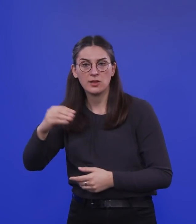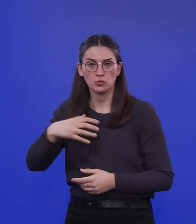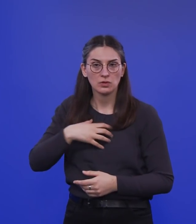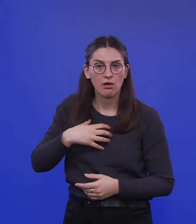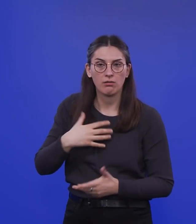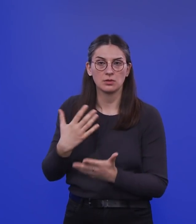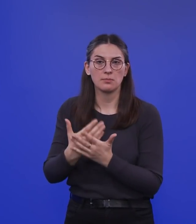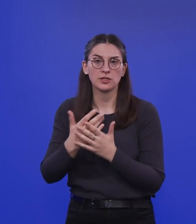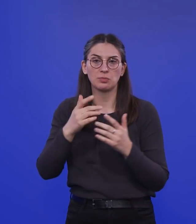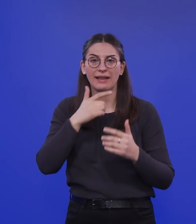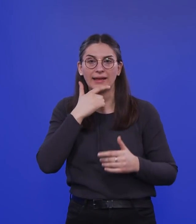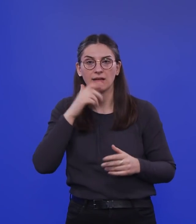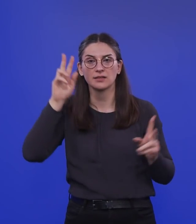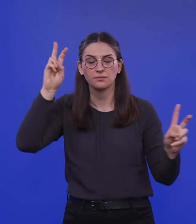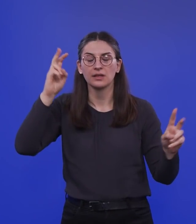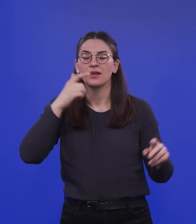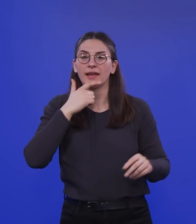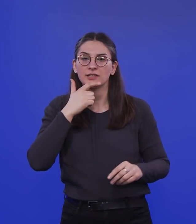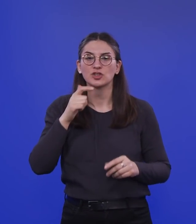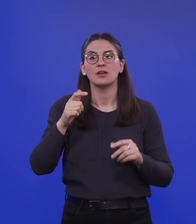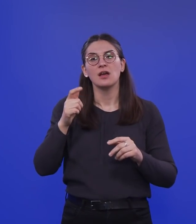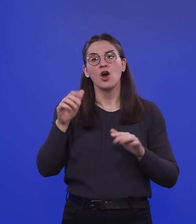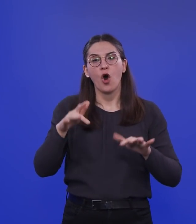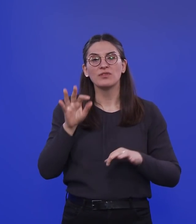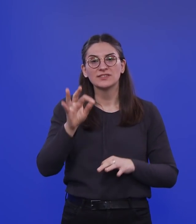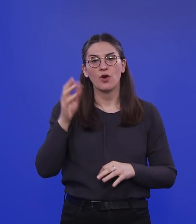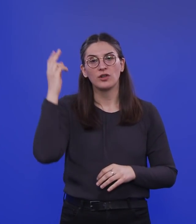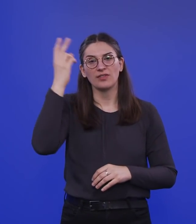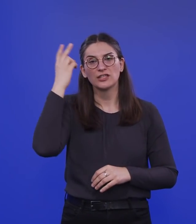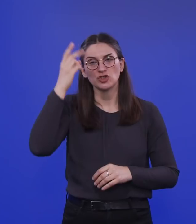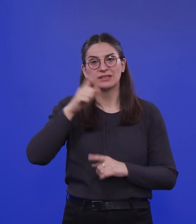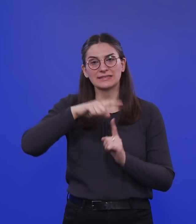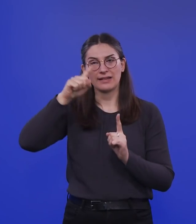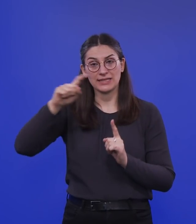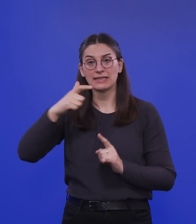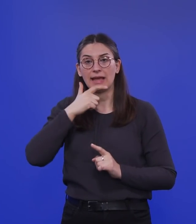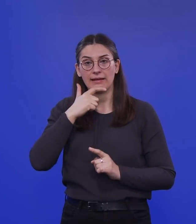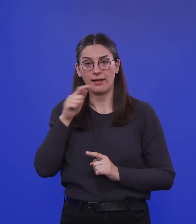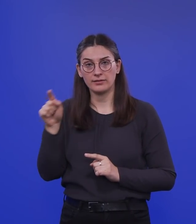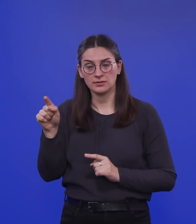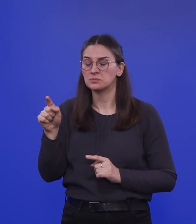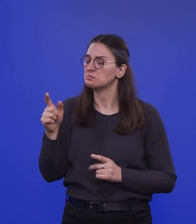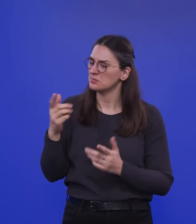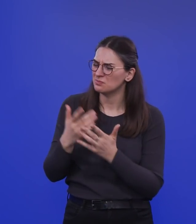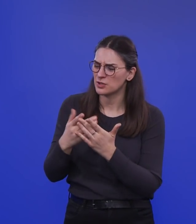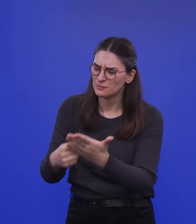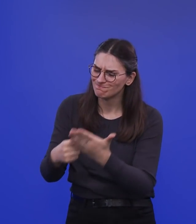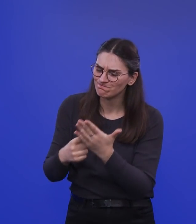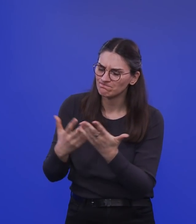Office von National Statistics in England, die ganz eindeutig zeigen, dass unter dem Teil